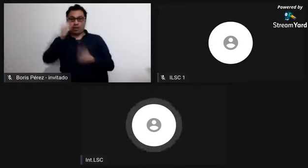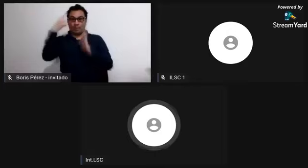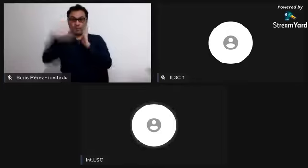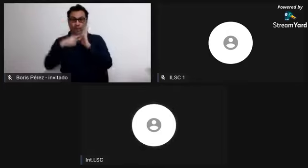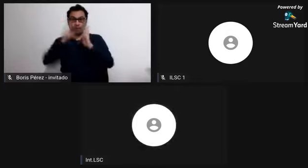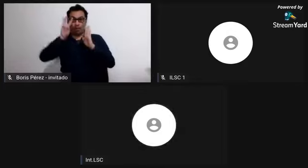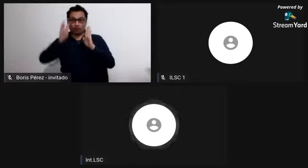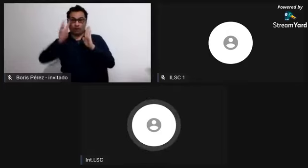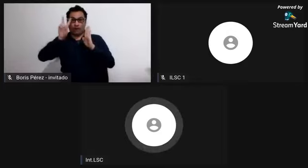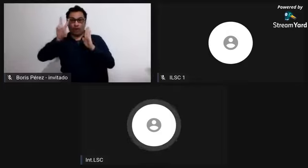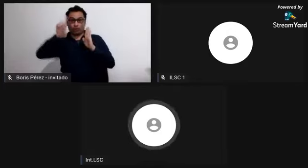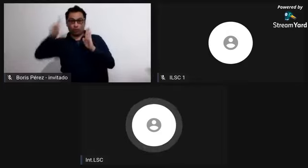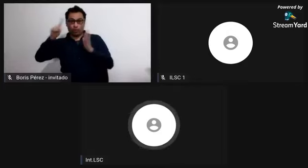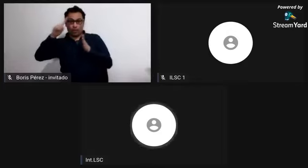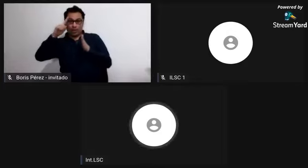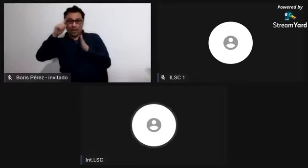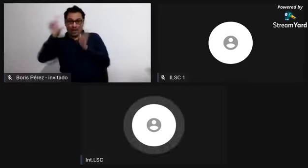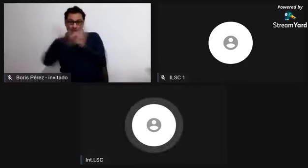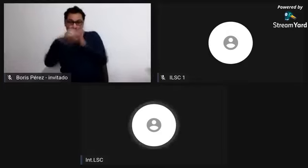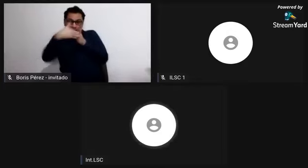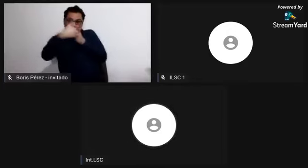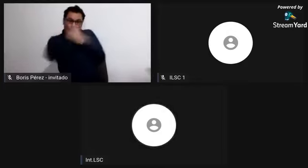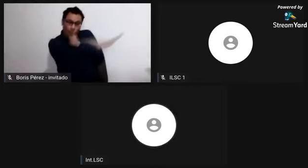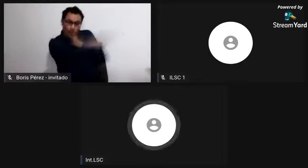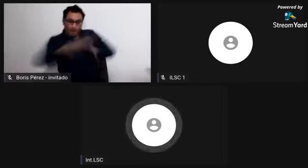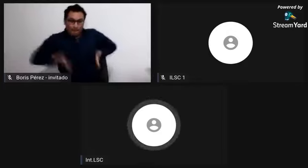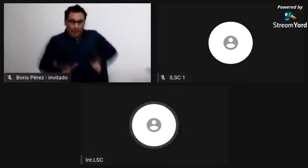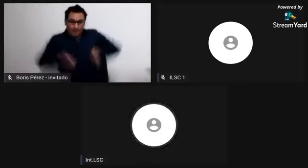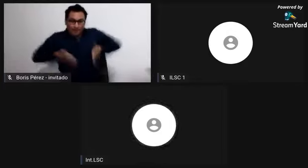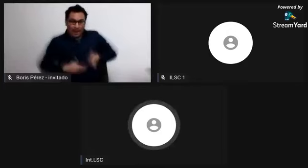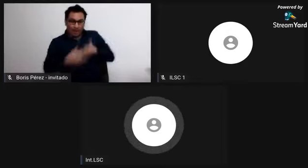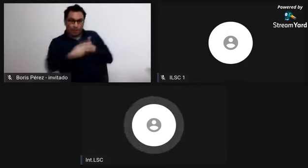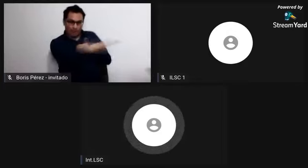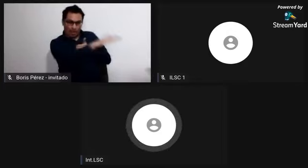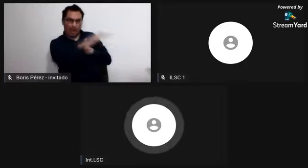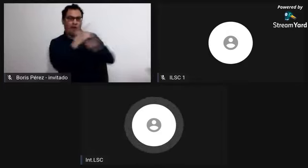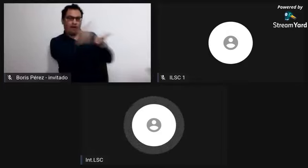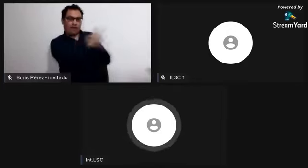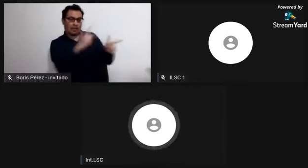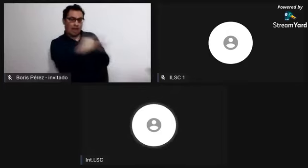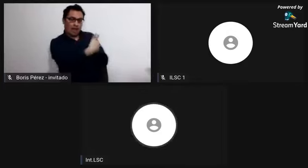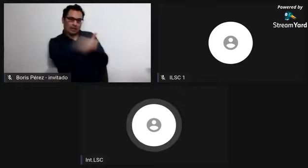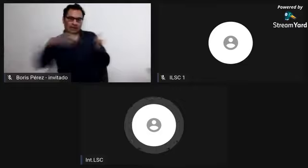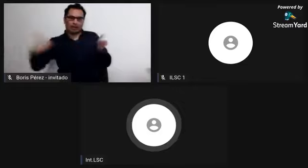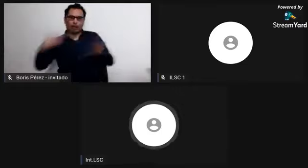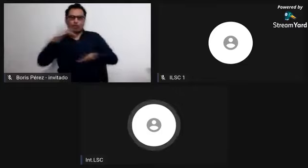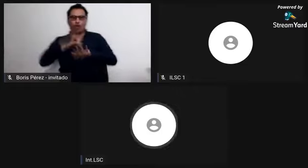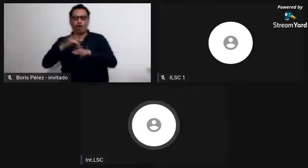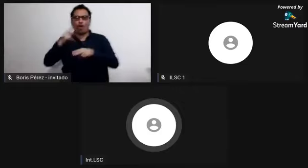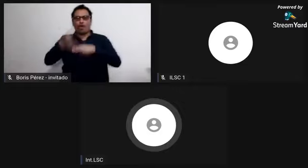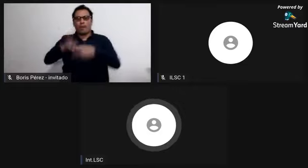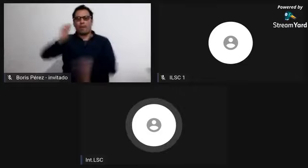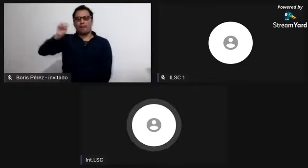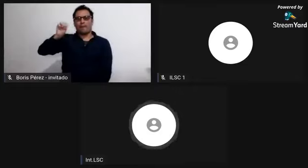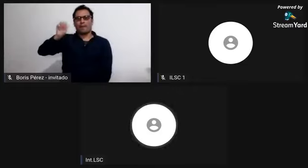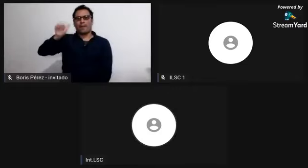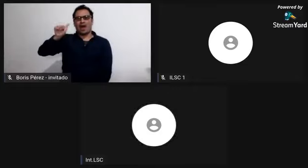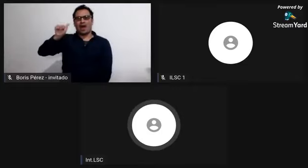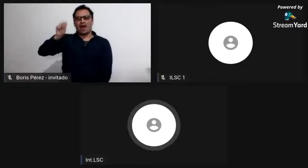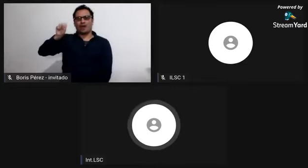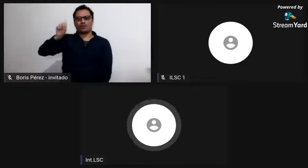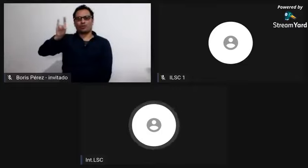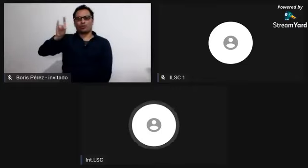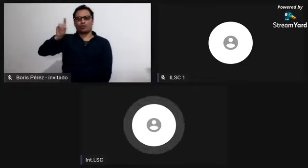venta de estos esclavos. Entonces, entendiendo que tanto criollos como españoles eran